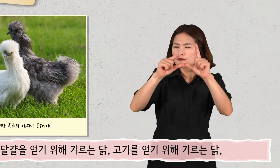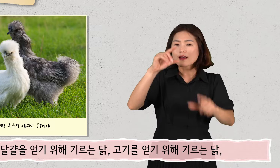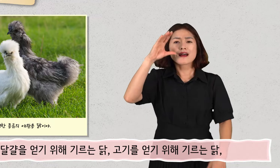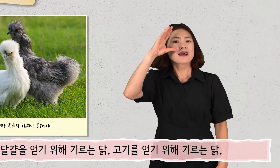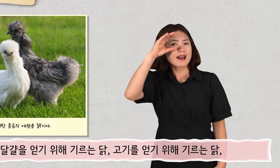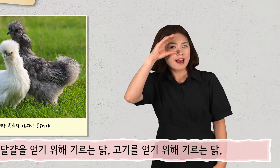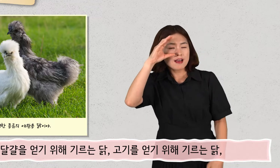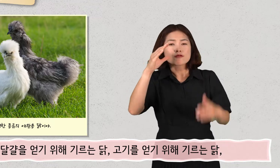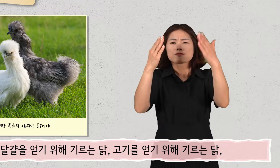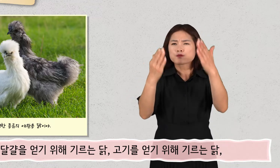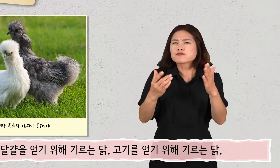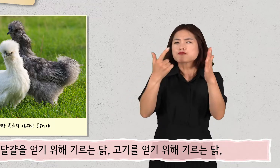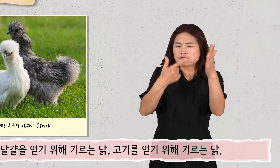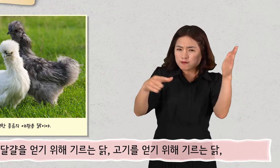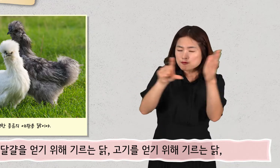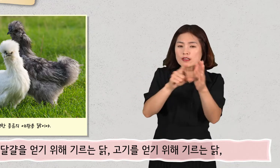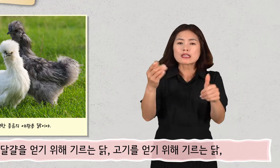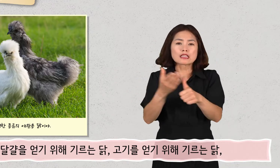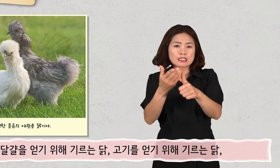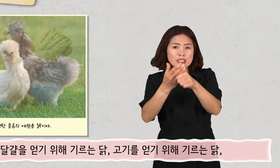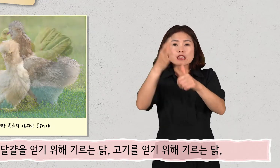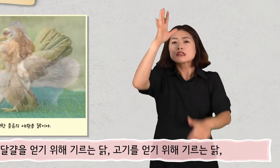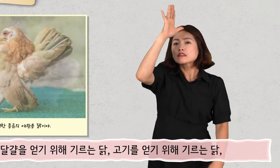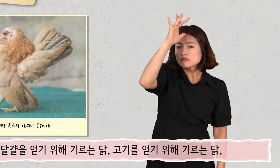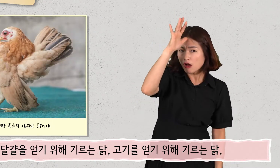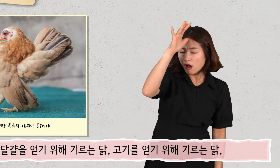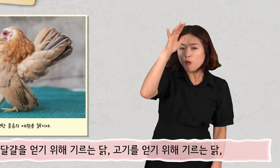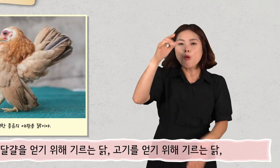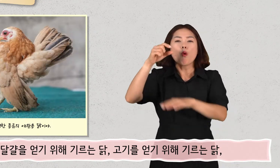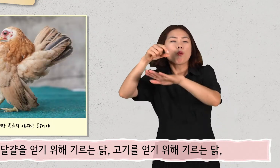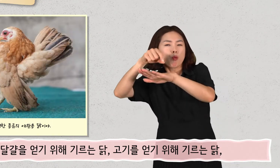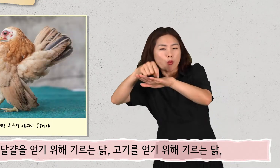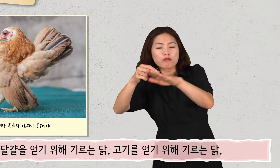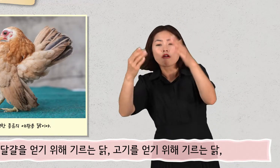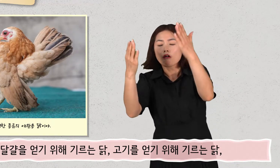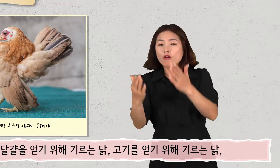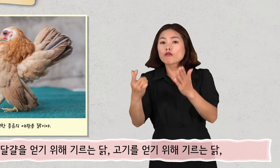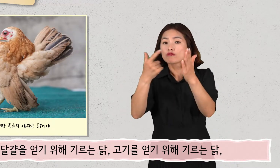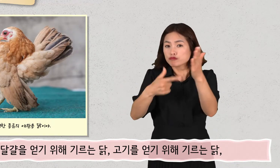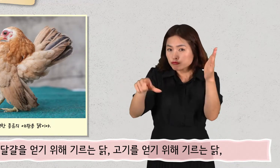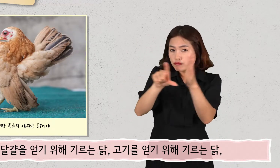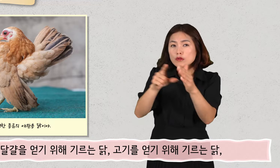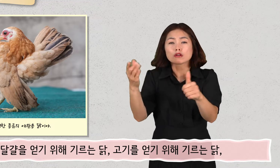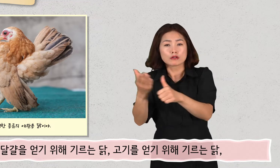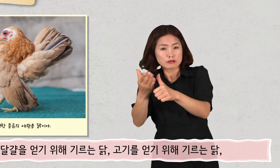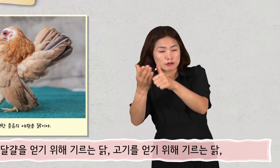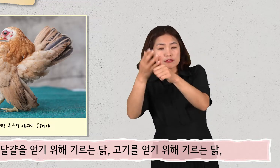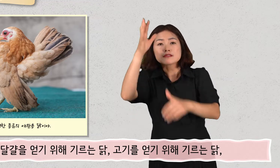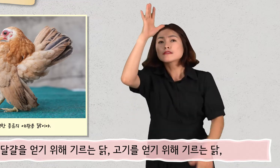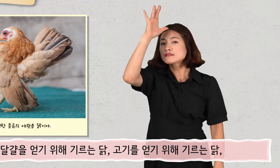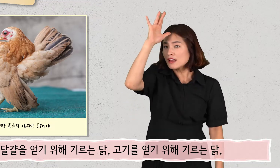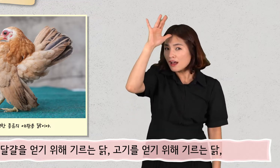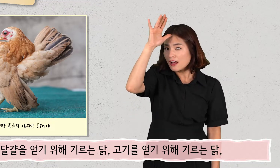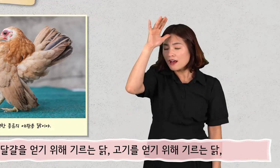주로 달걀을 얻기 위해 기르는 닭 고기를 얻기 위해 기르는 닭